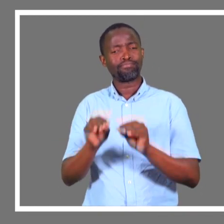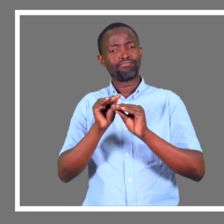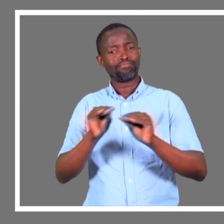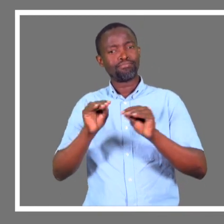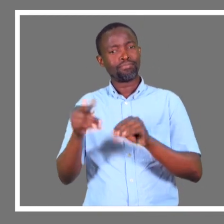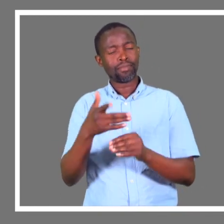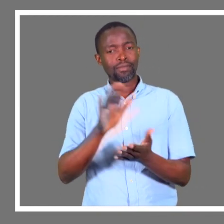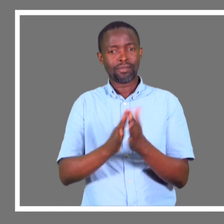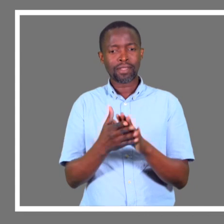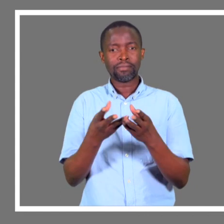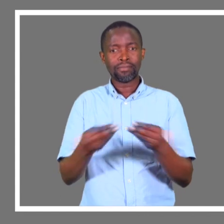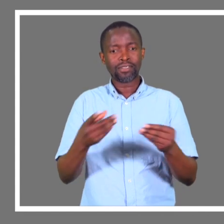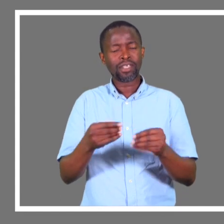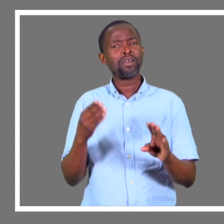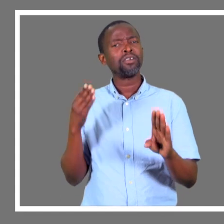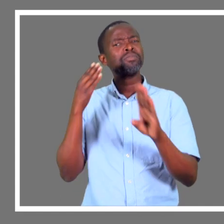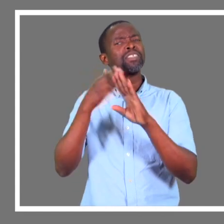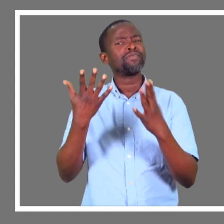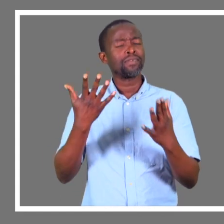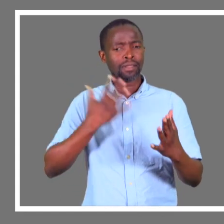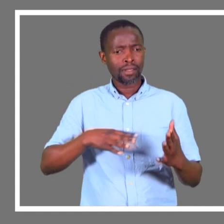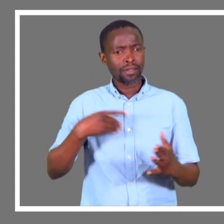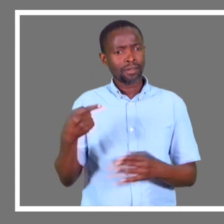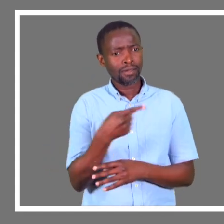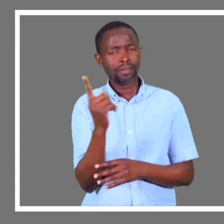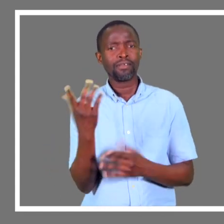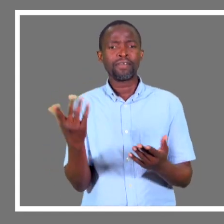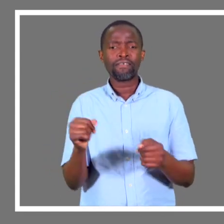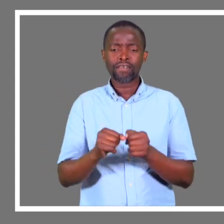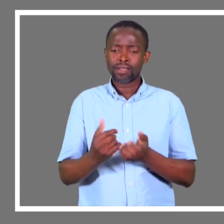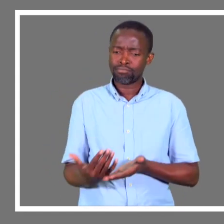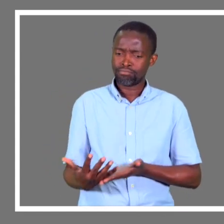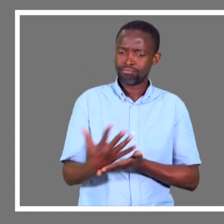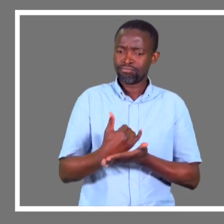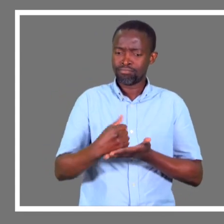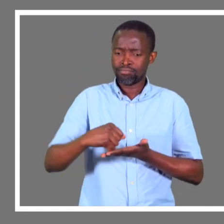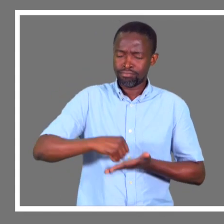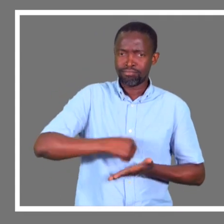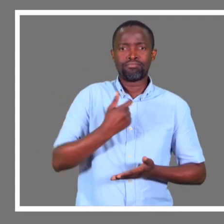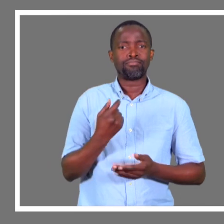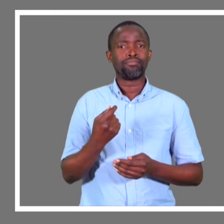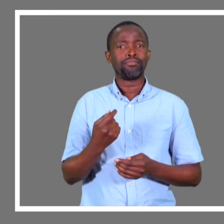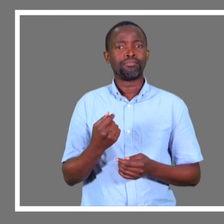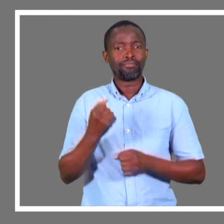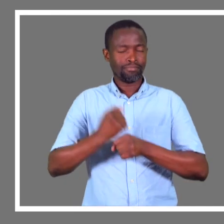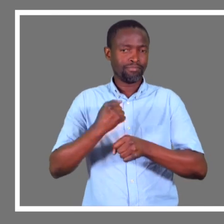Martinho é formar pessoas com deficiência com a finalidade de ganharem independência financeira.